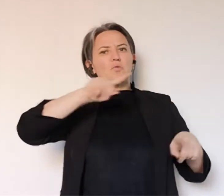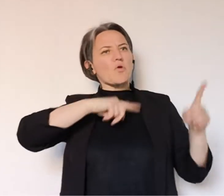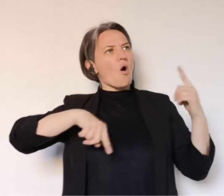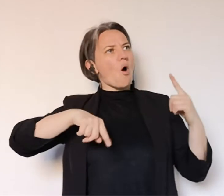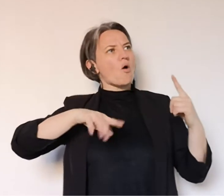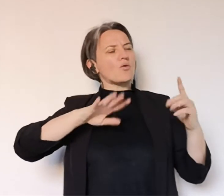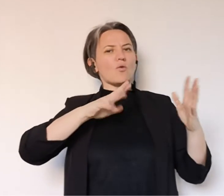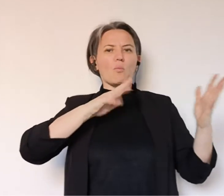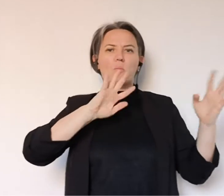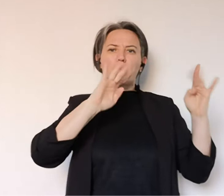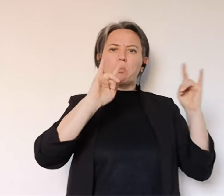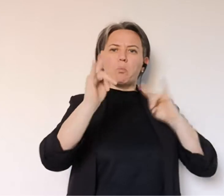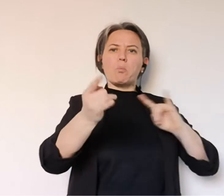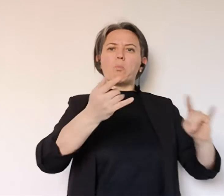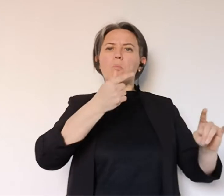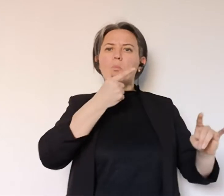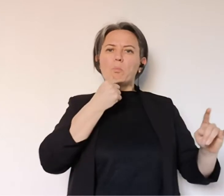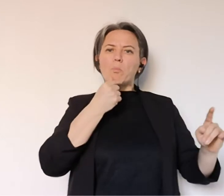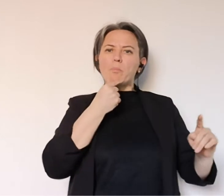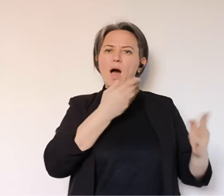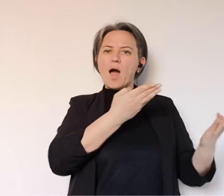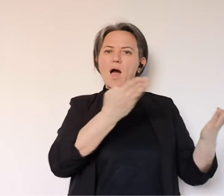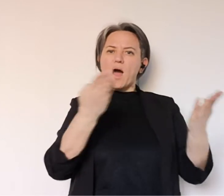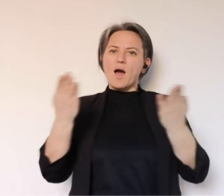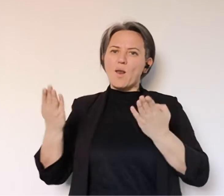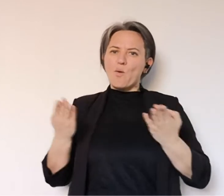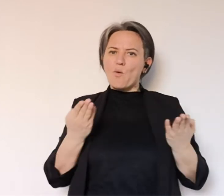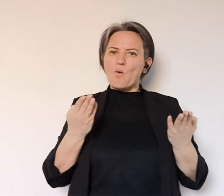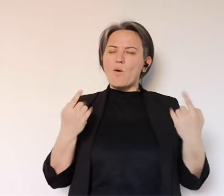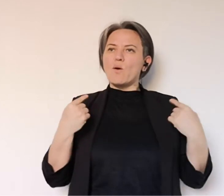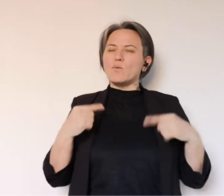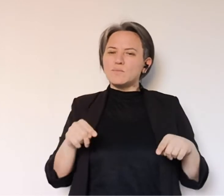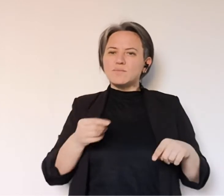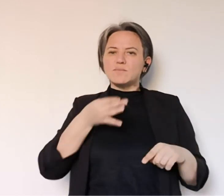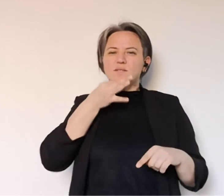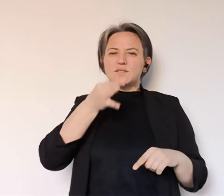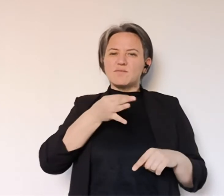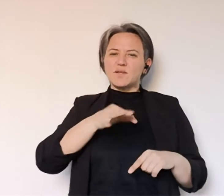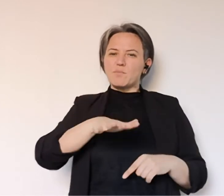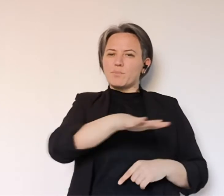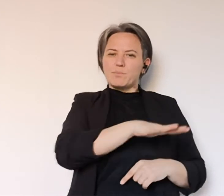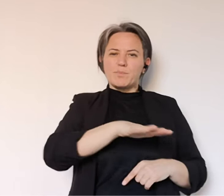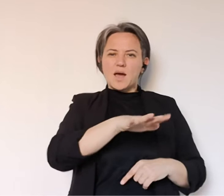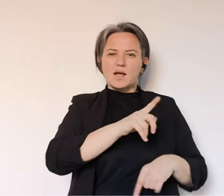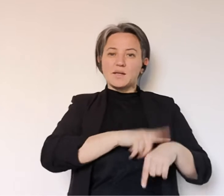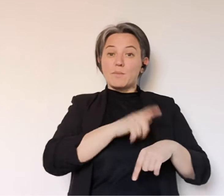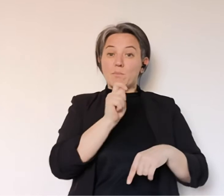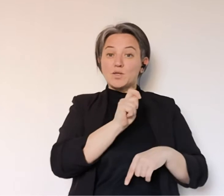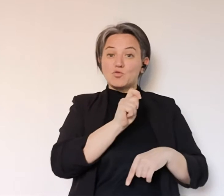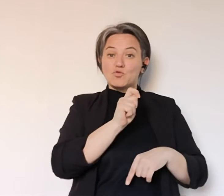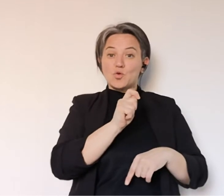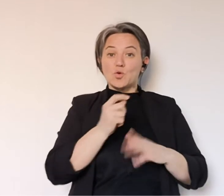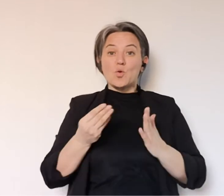scontato quella che è la bellezza che ci circonda, quella della nostra città, della nostra comunità e penso che siano due